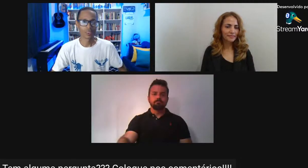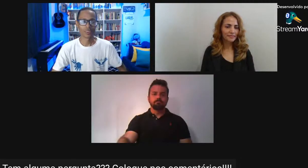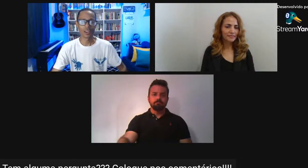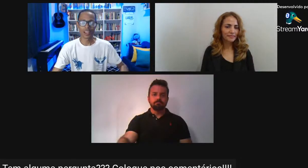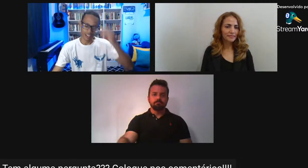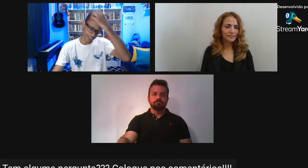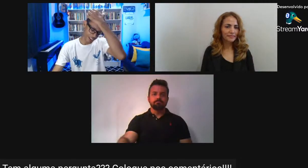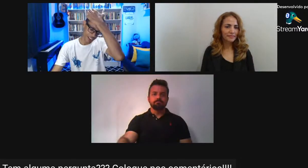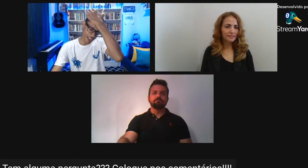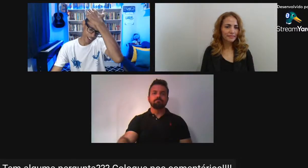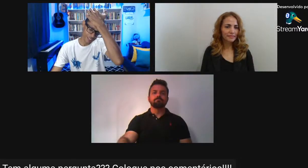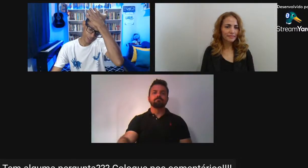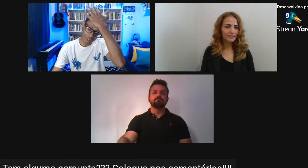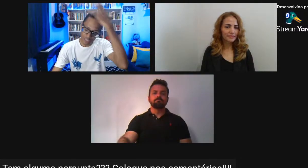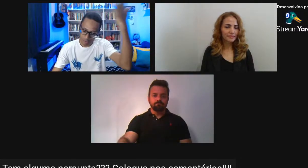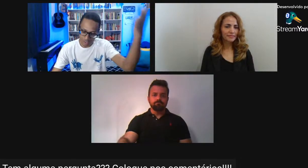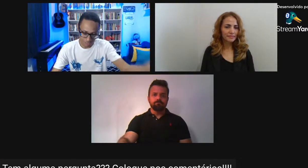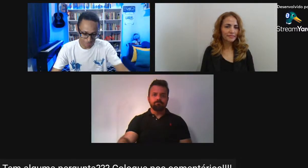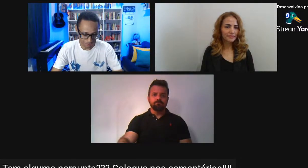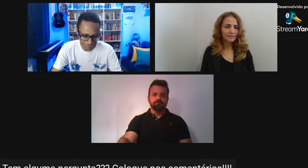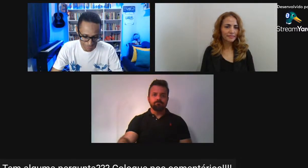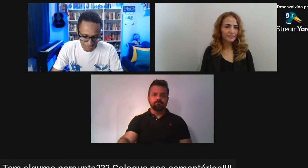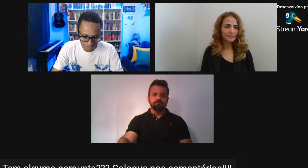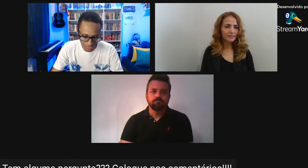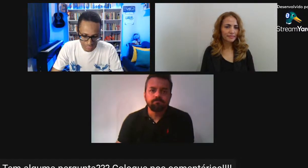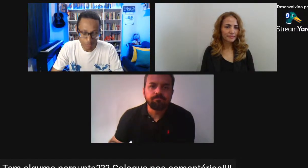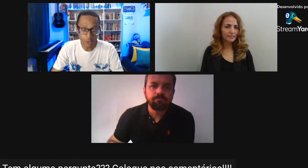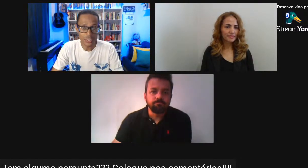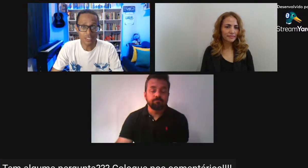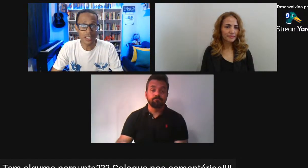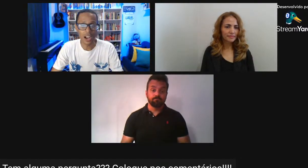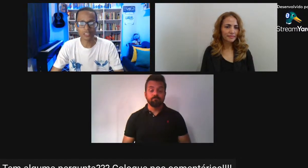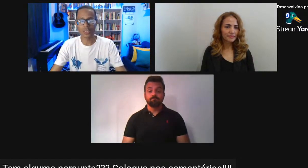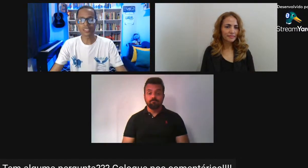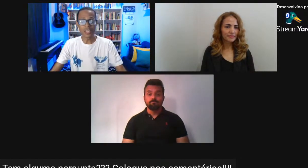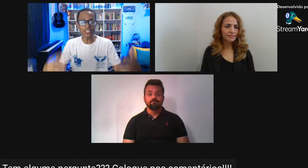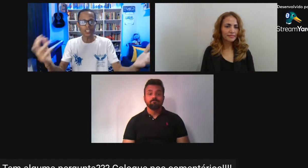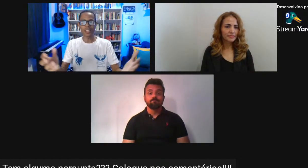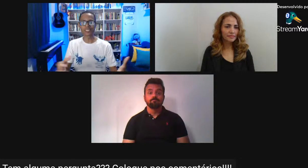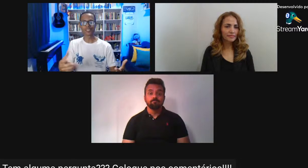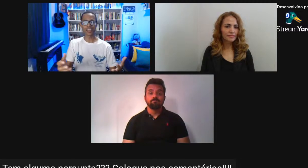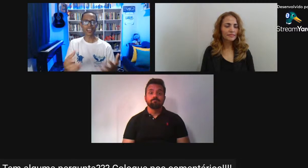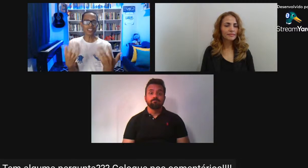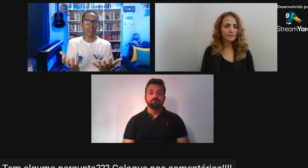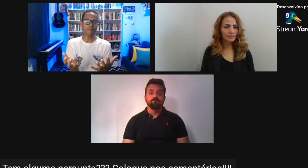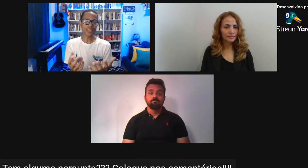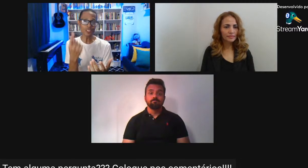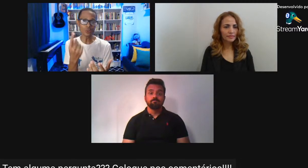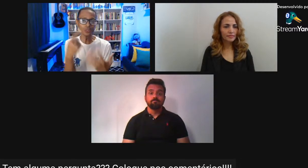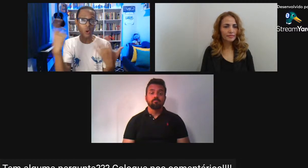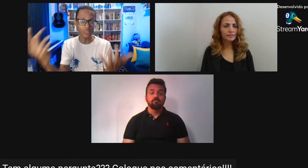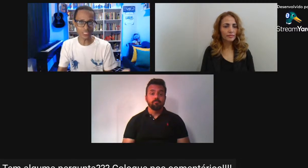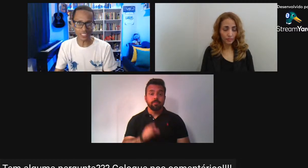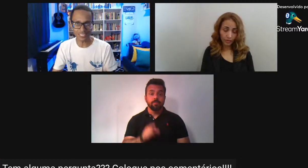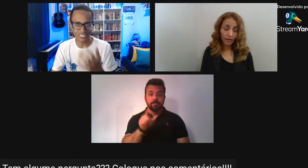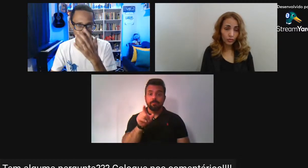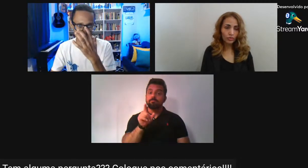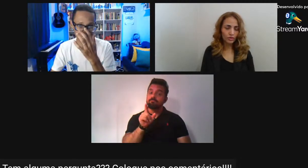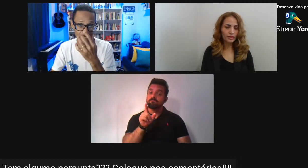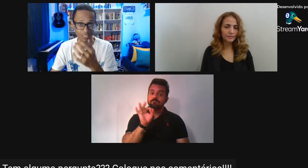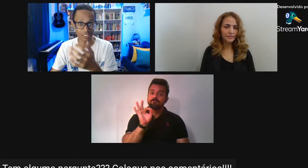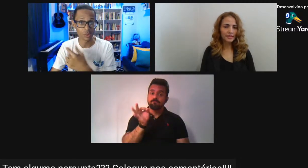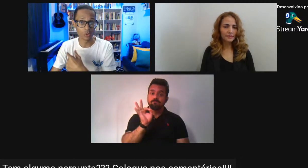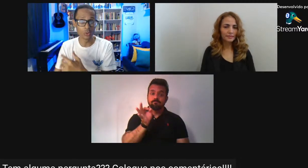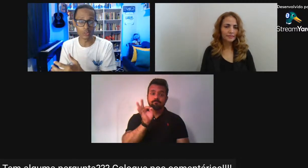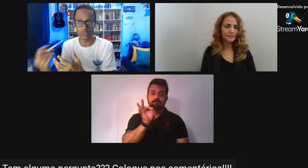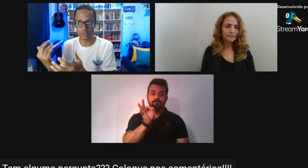Olha Você me Lembrou desse caso Triste Esse é apenas Um dos Um